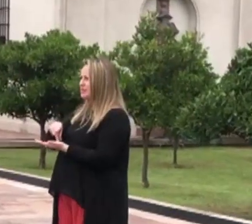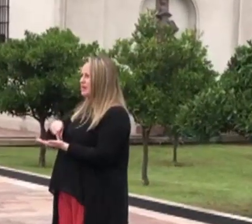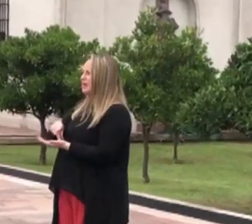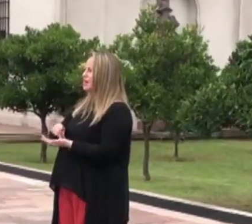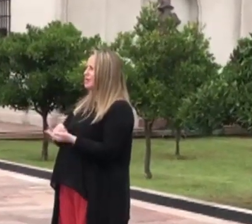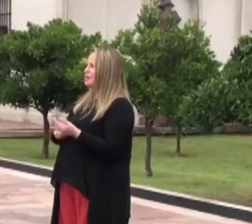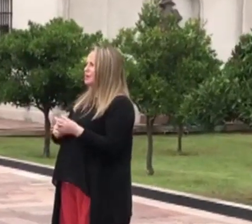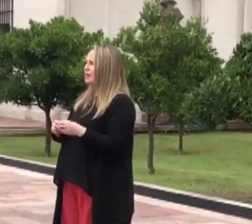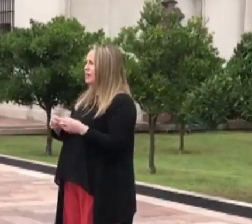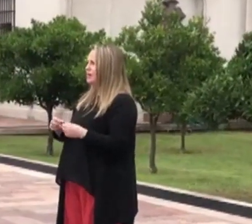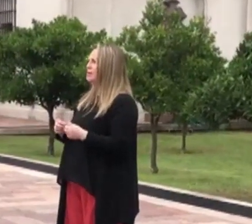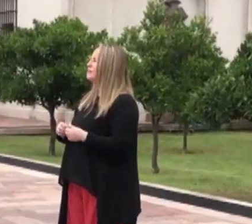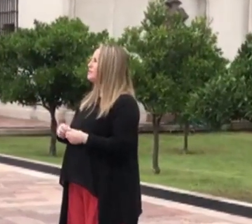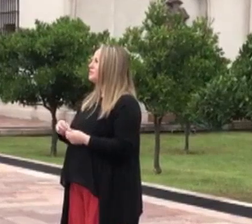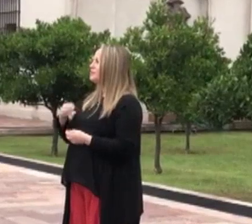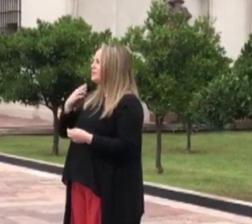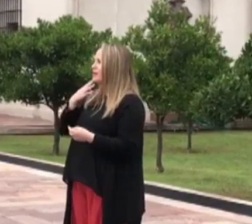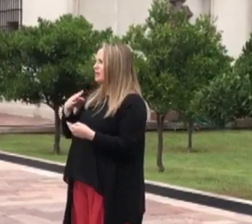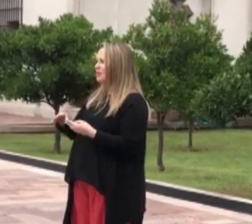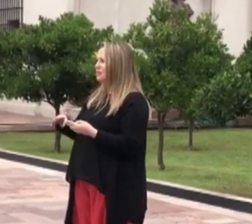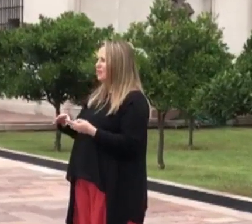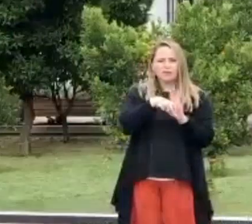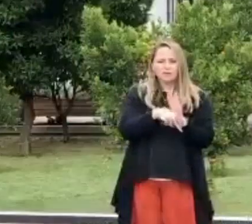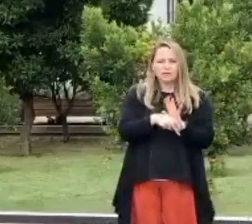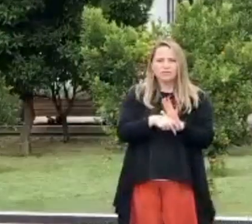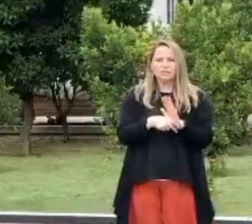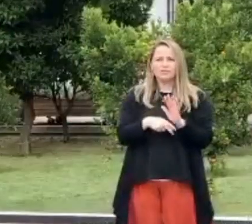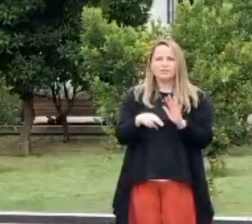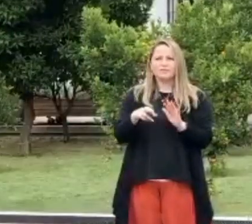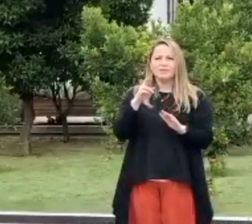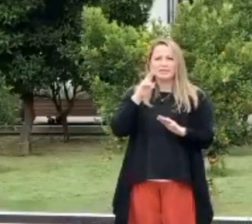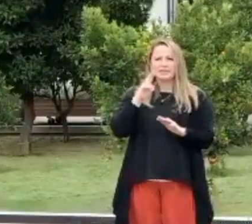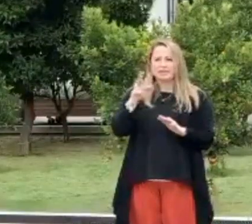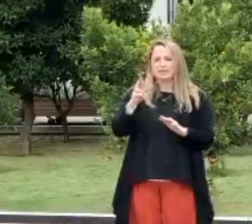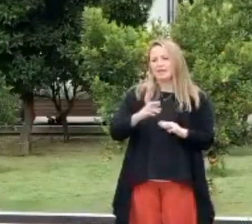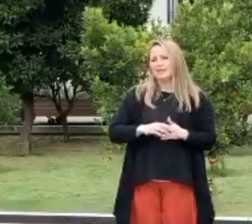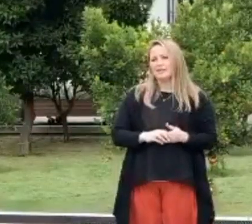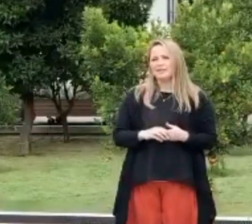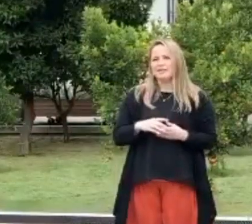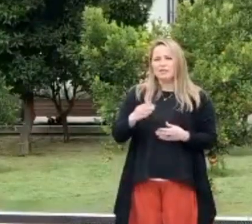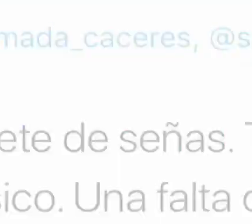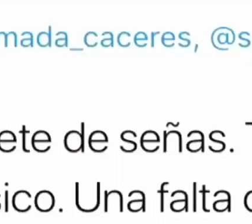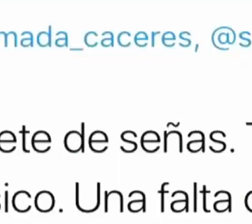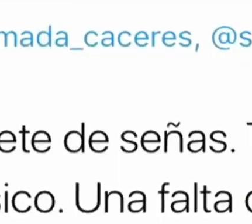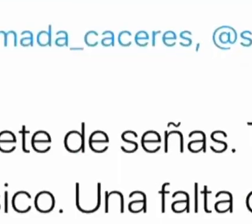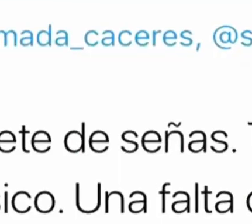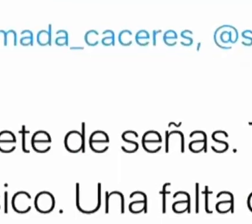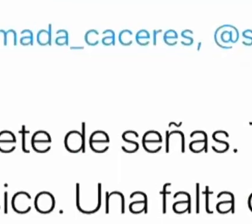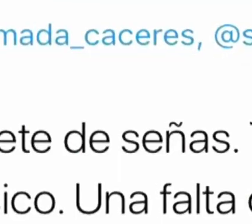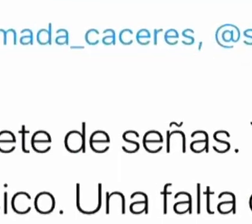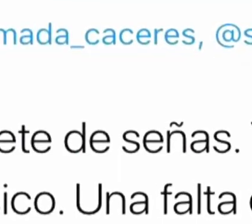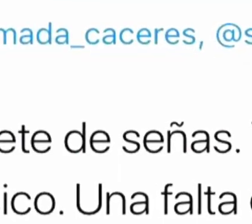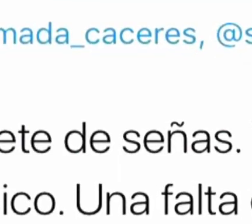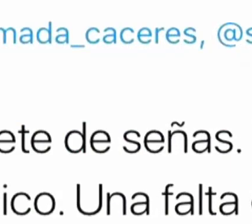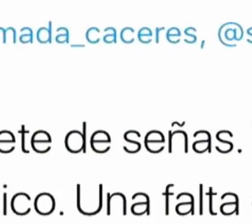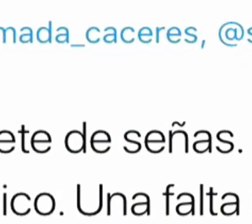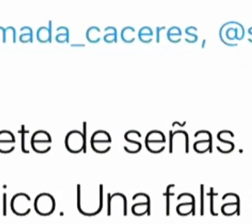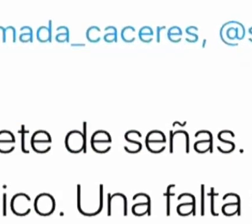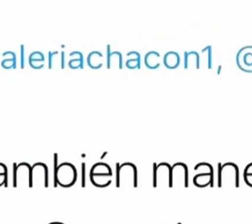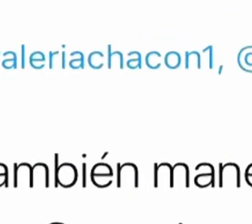sabía lengua de señas. Había hecho un curso, por eso le pidieron colaborar con la ministra, pero no era intérprete, para lo que se necesitan más